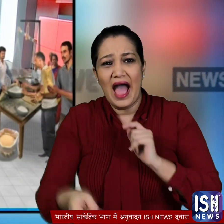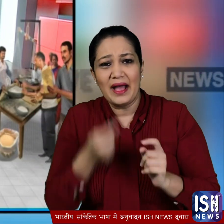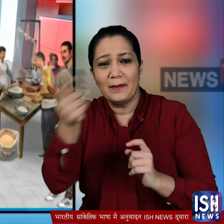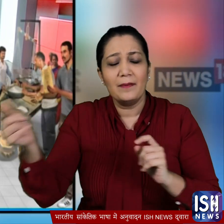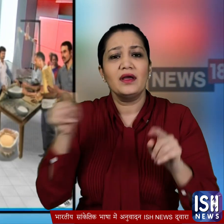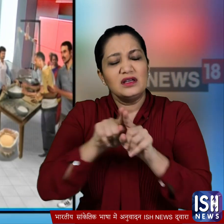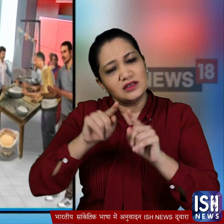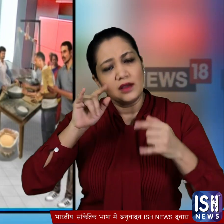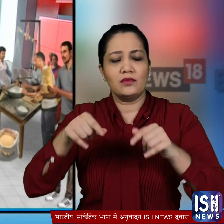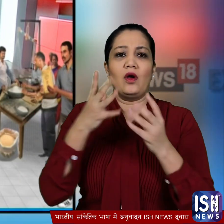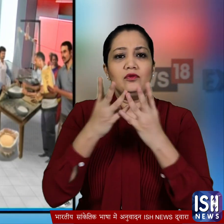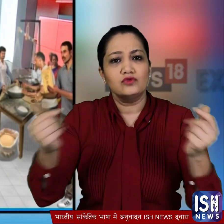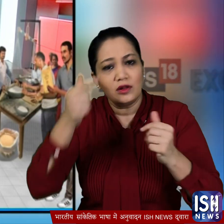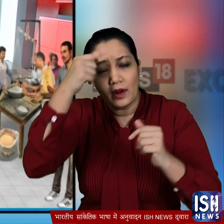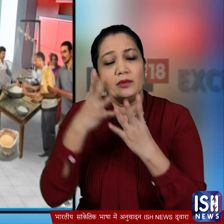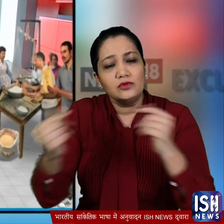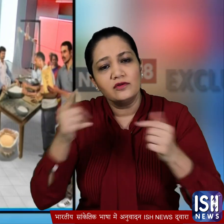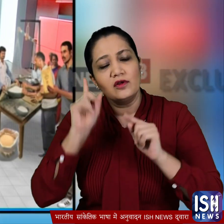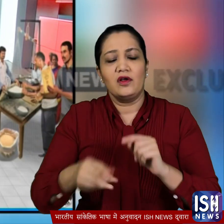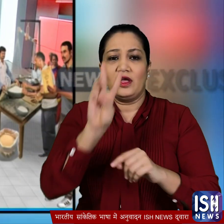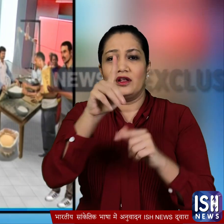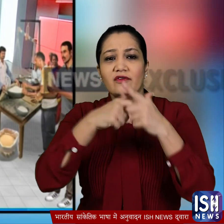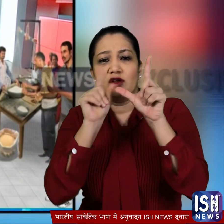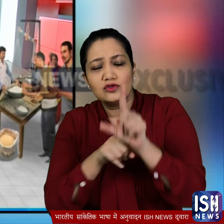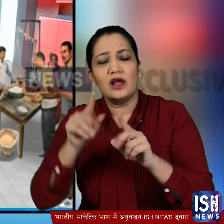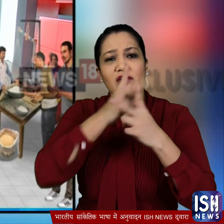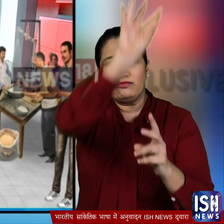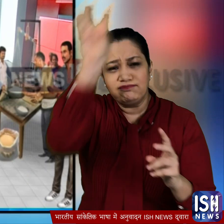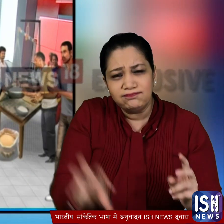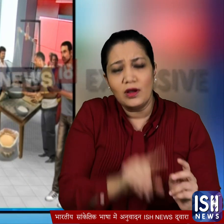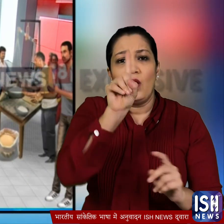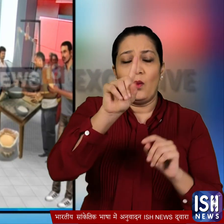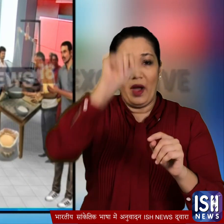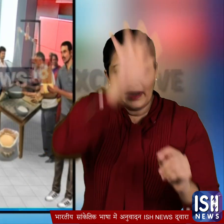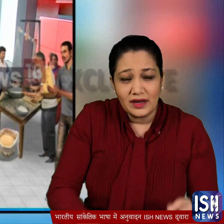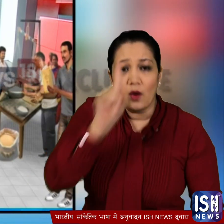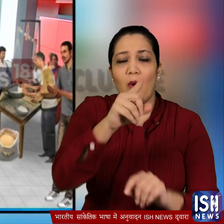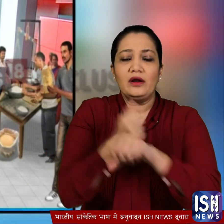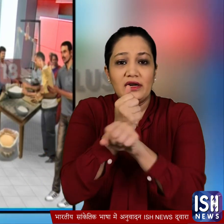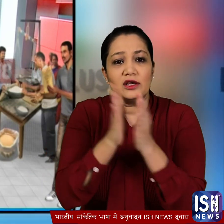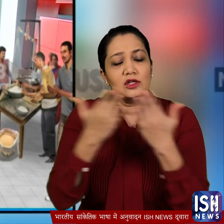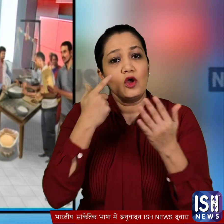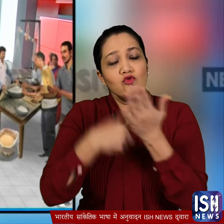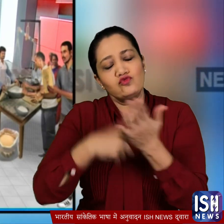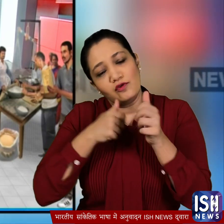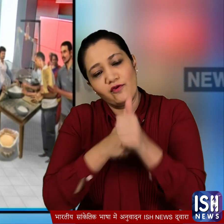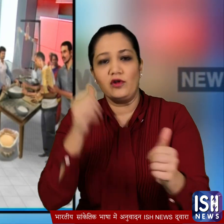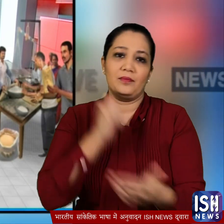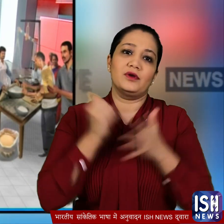कोर्ट ने ये एहम आदेश दिया कि 31 जुलाई तक सभी राज्यों को एक देश एक राशनकार योजना लागू करनी हो इस योजना का